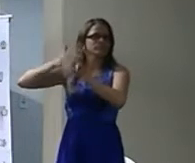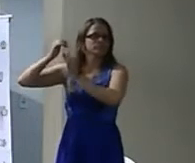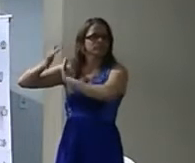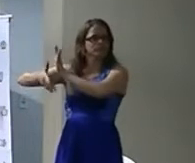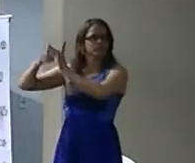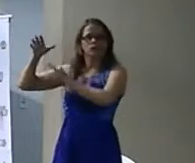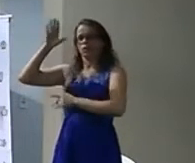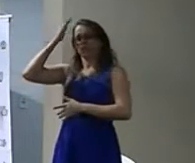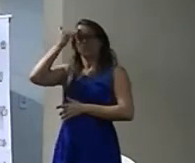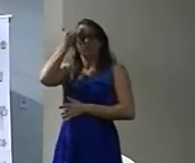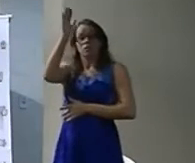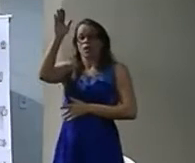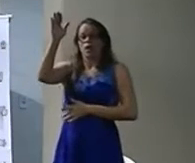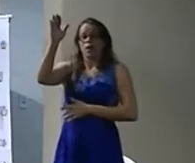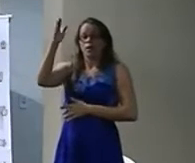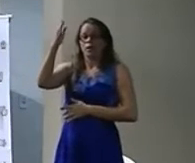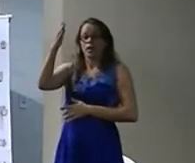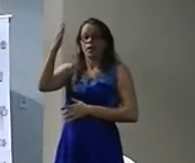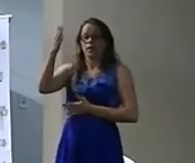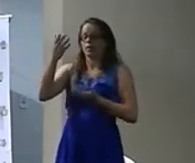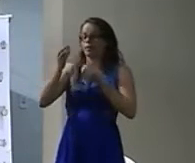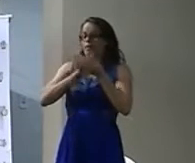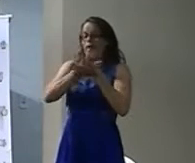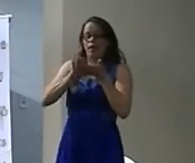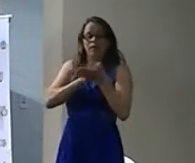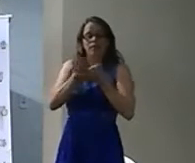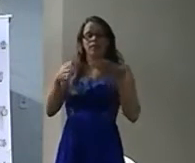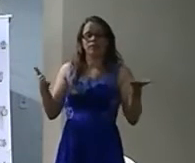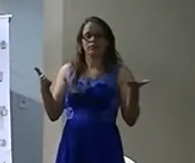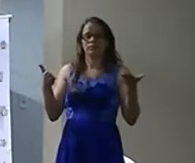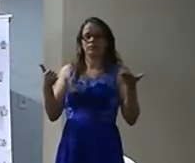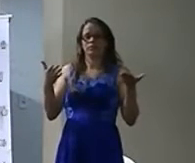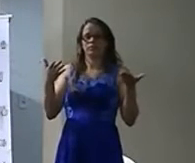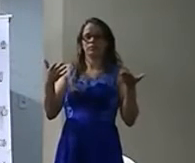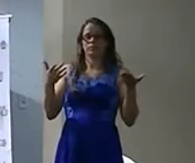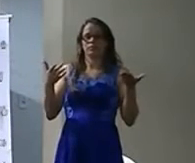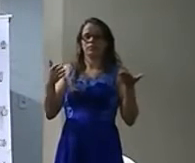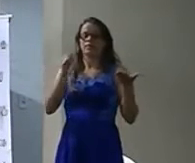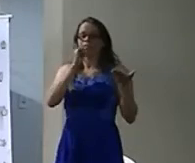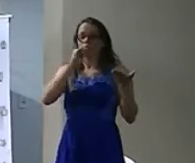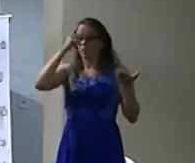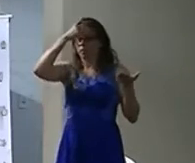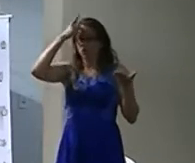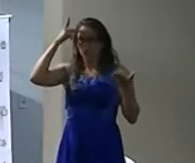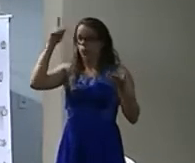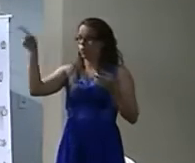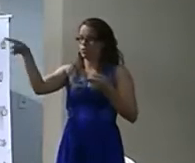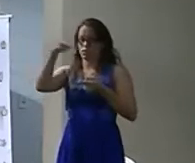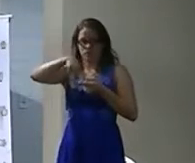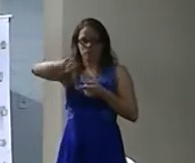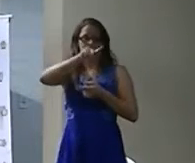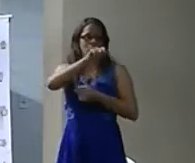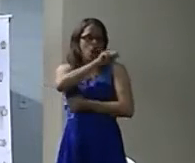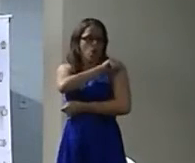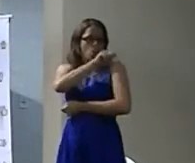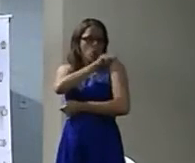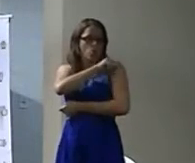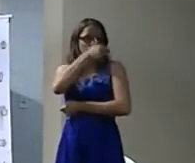sabe, não tem estrutura Não tem construção linguística nenhuma Eu tenho gente aqui dentro Que foi aluno meu 23 anos,